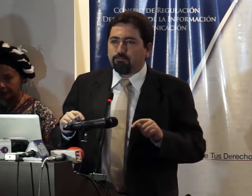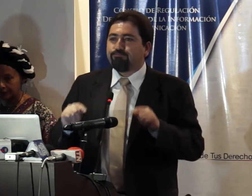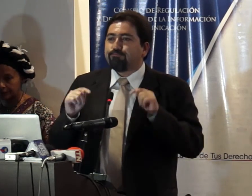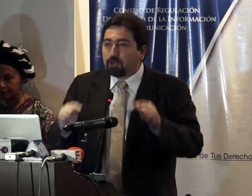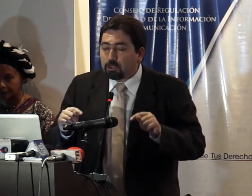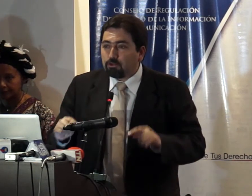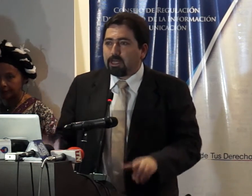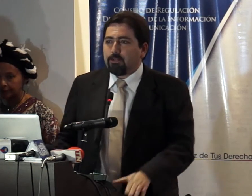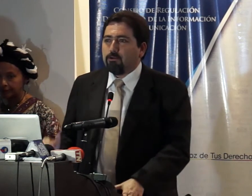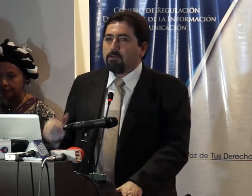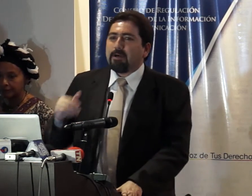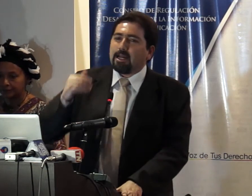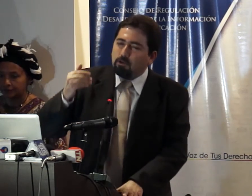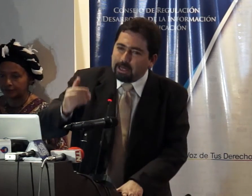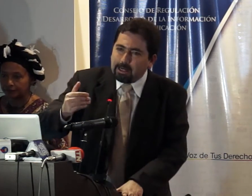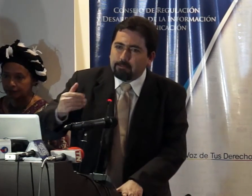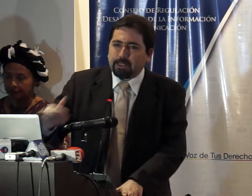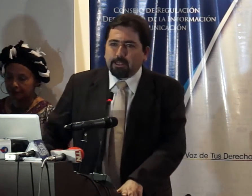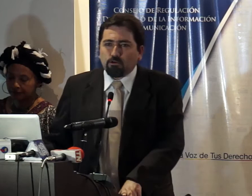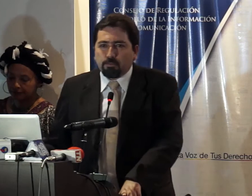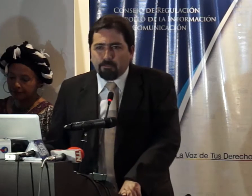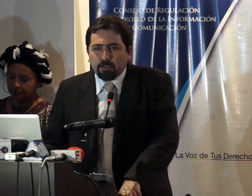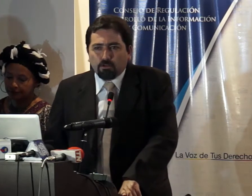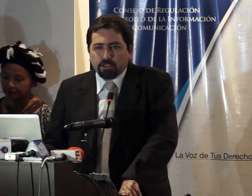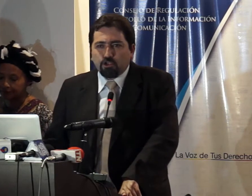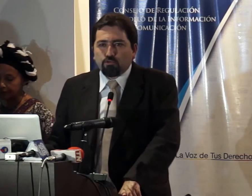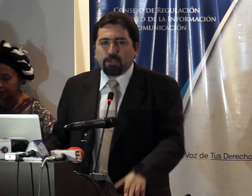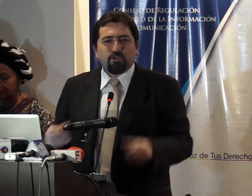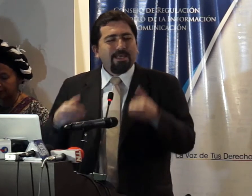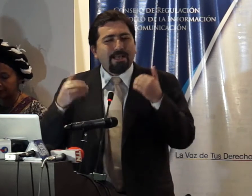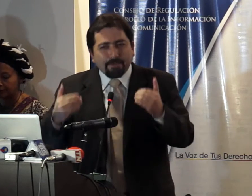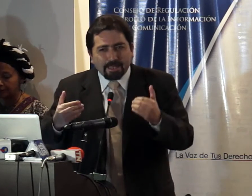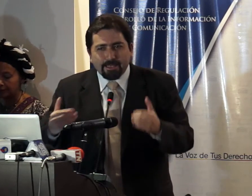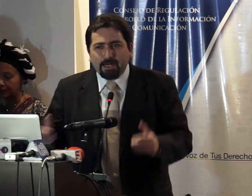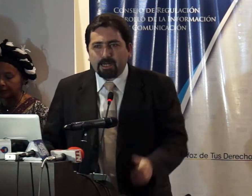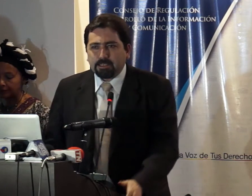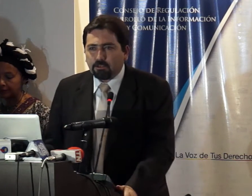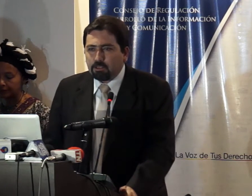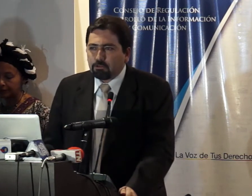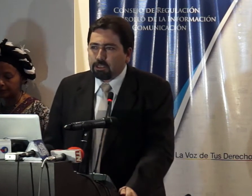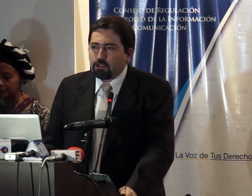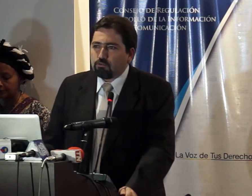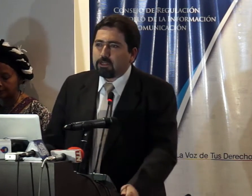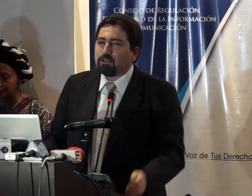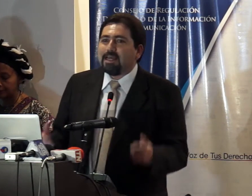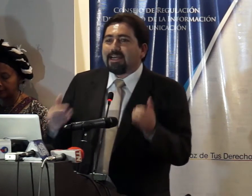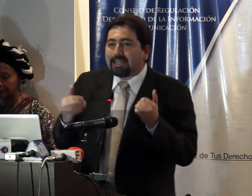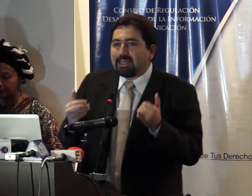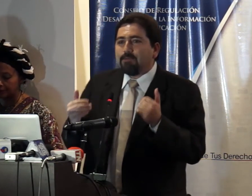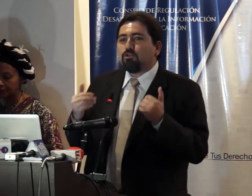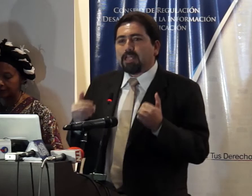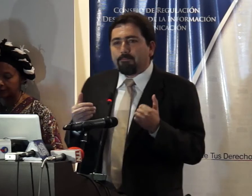regulación por el contrario para lograr el verdadero cumplimiento de los derechos humanos la verdadera realización de los derechos humanos